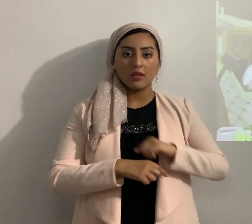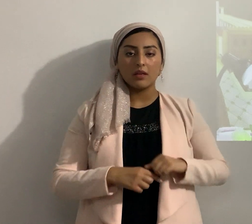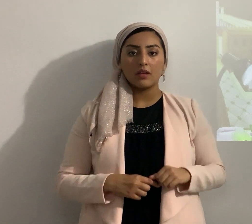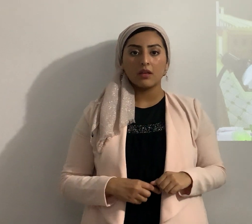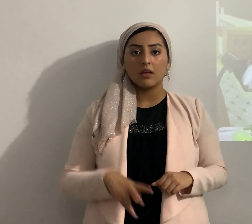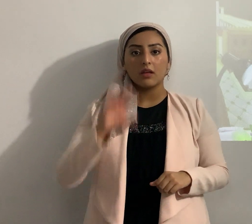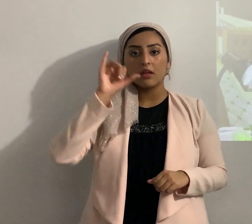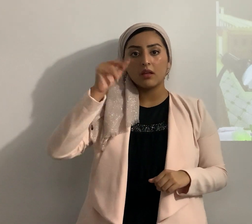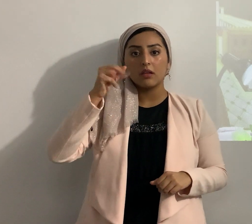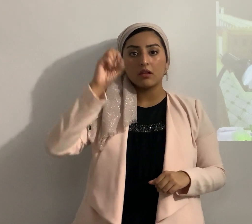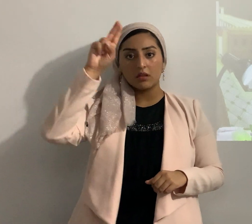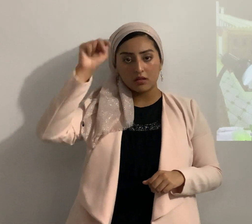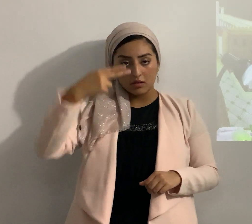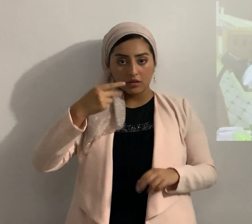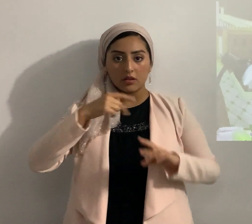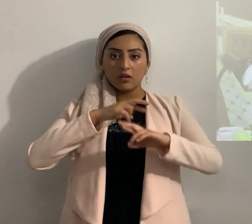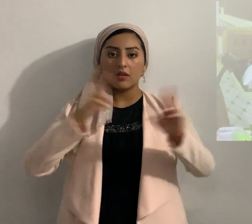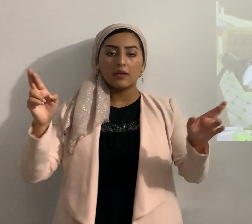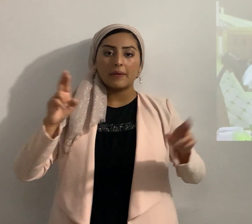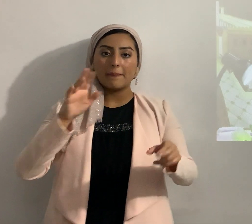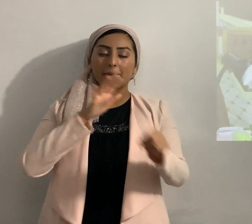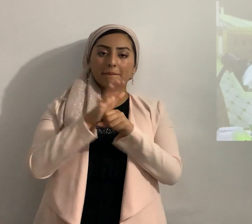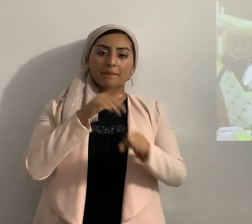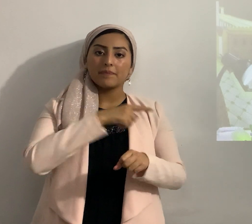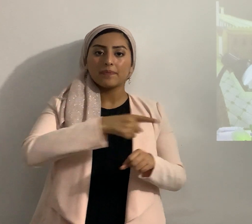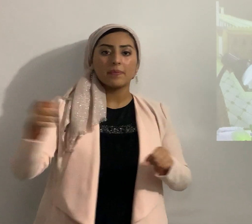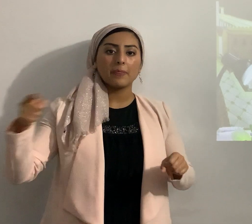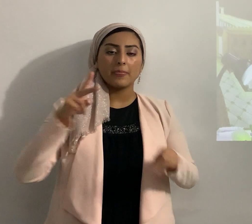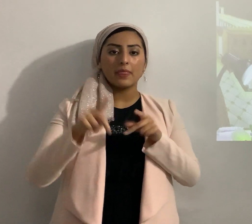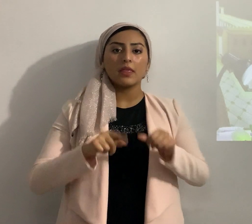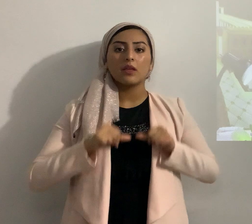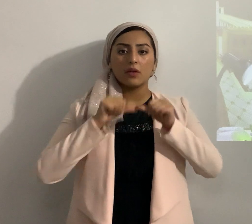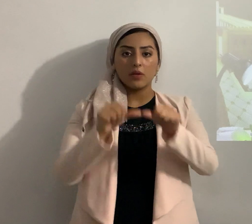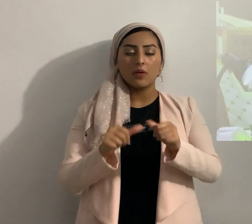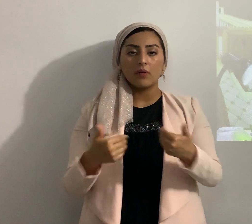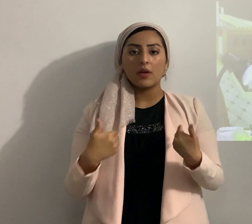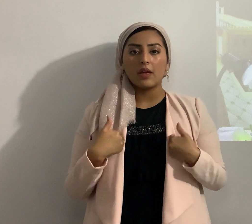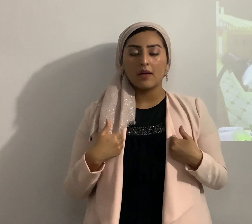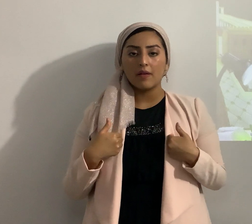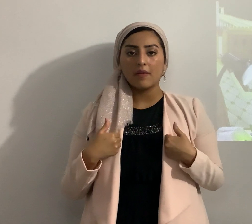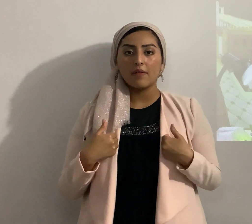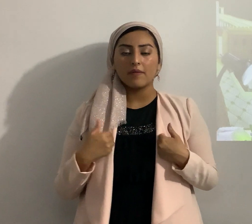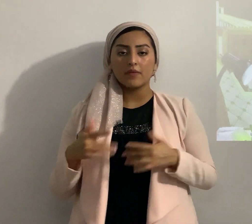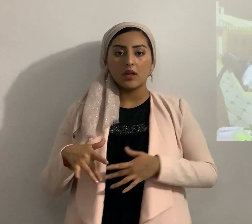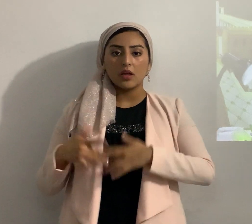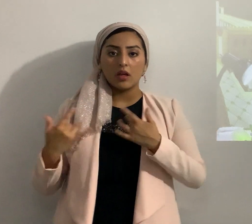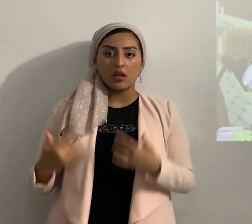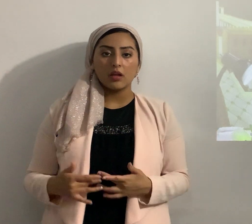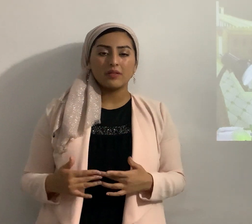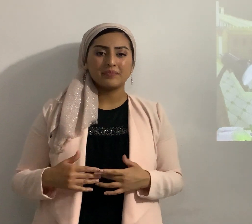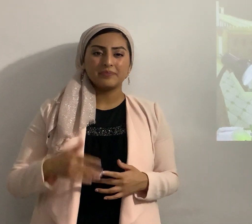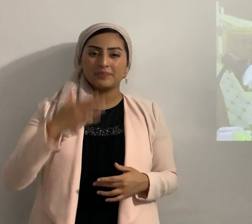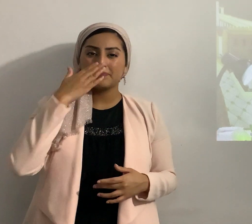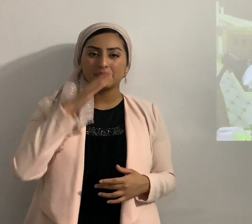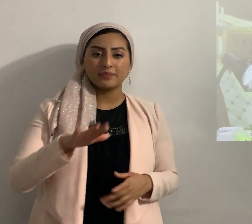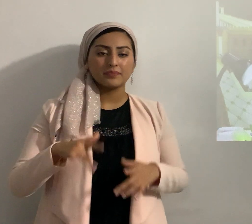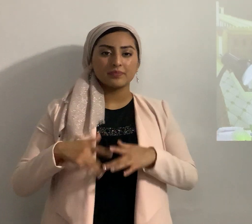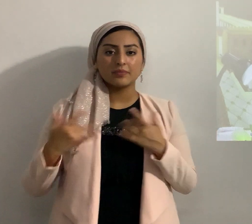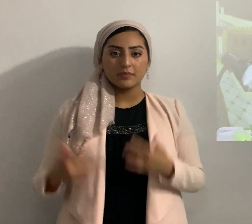Yahweh confirmó que esa gente seguía teniendo un corazón necio así como el del